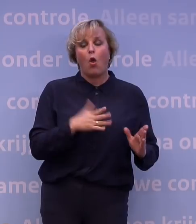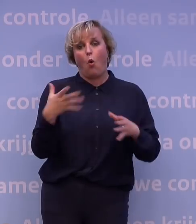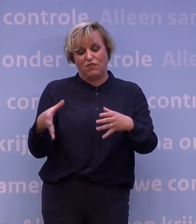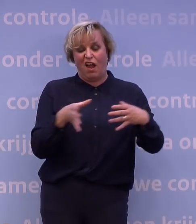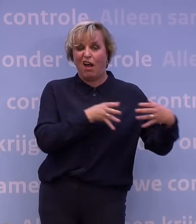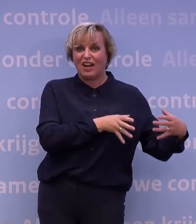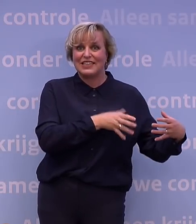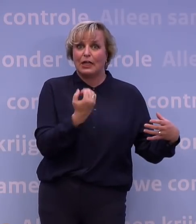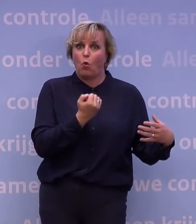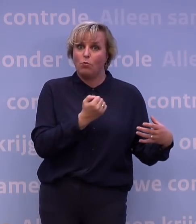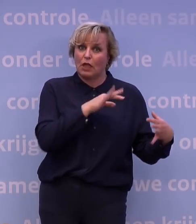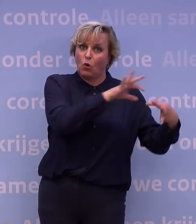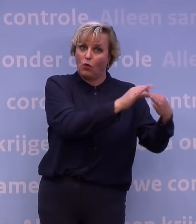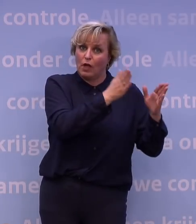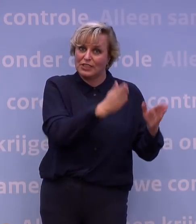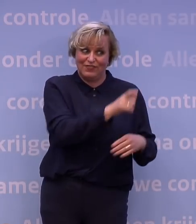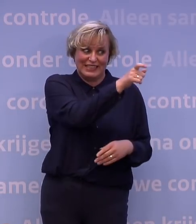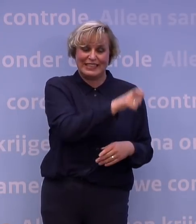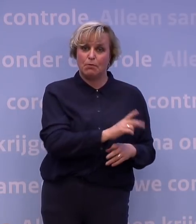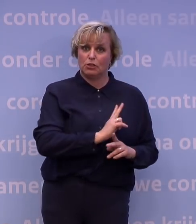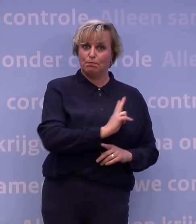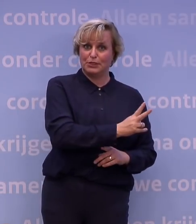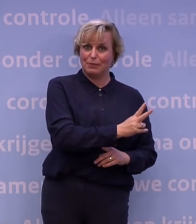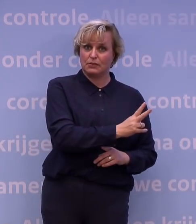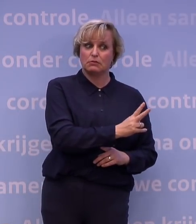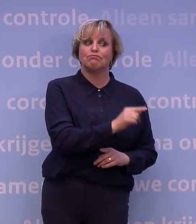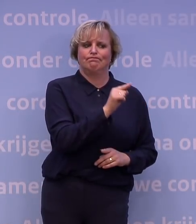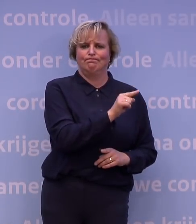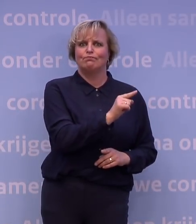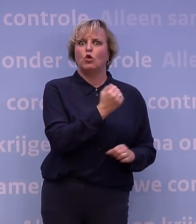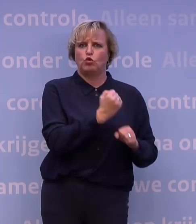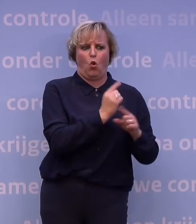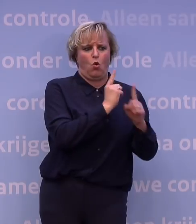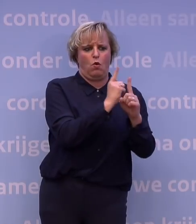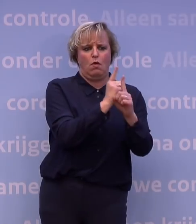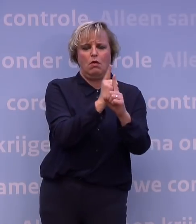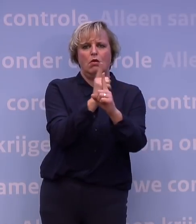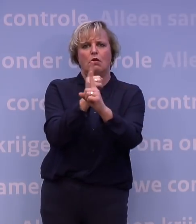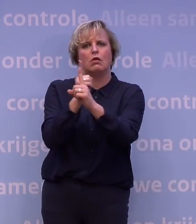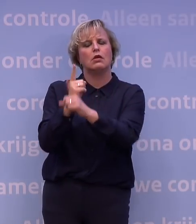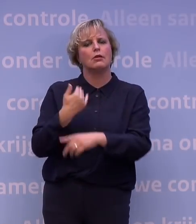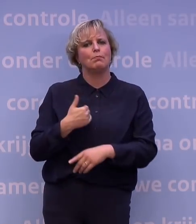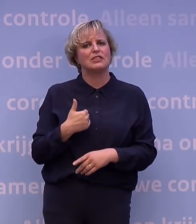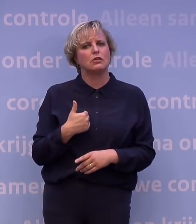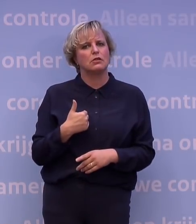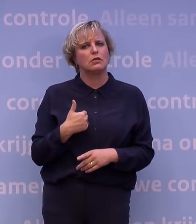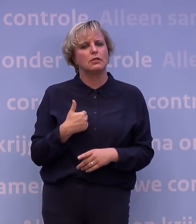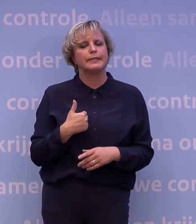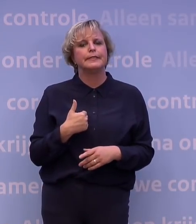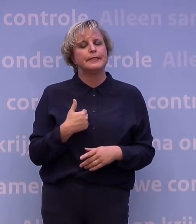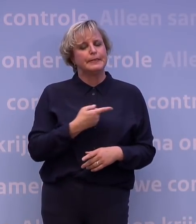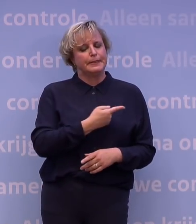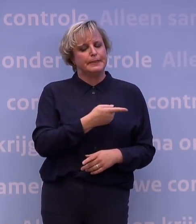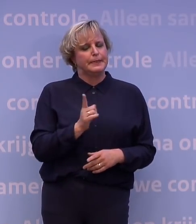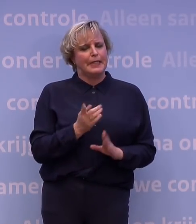moeten omdat ze in contact zijn geweest met iemand die besmet was, nog heel veel mensen hebben gezien en gesproken. En dat zijn helaas